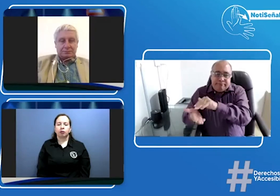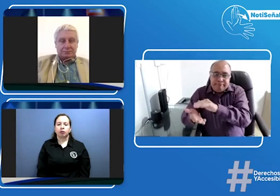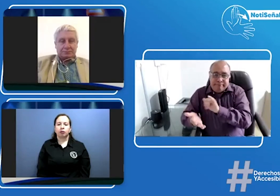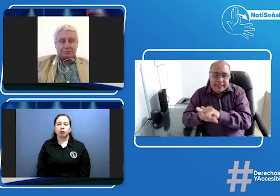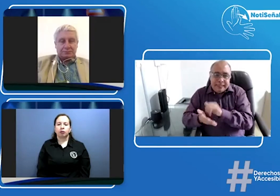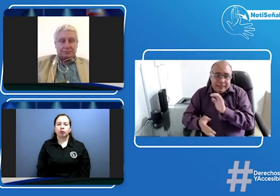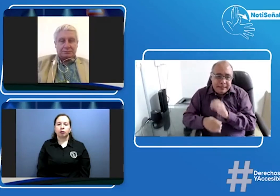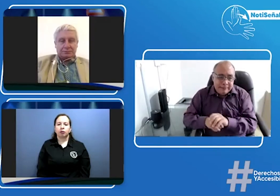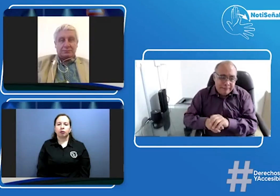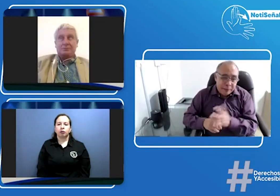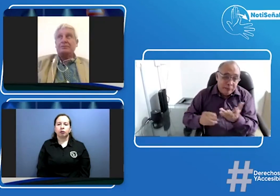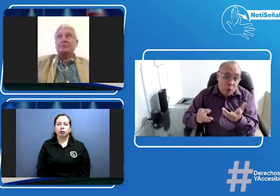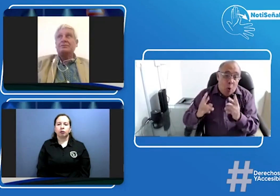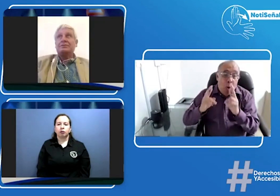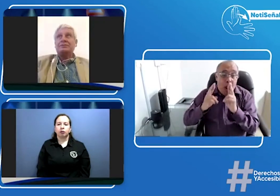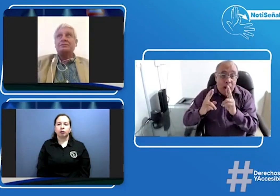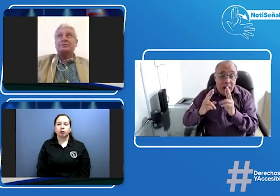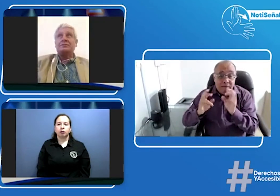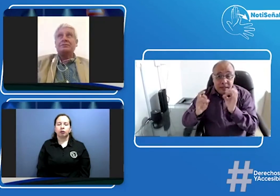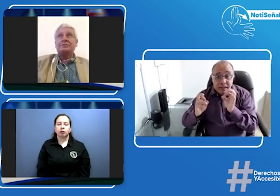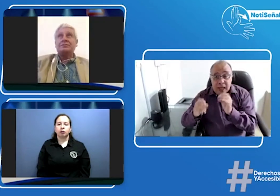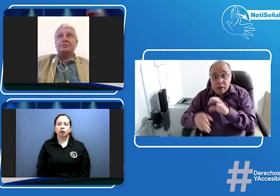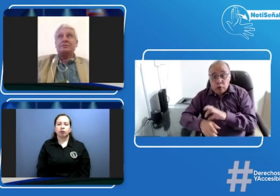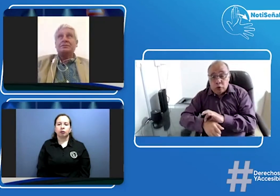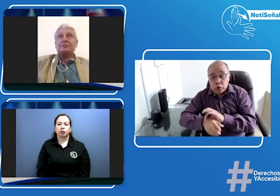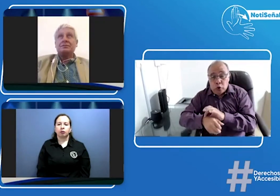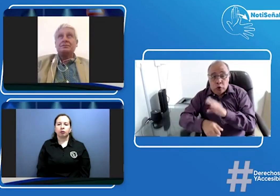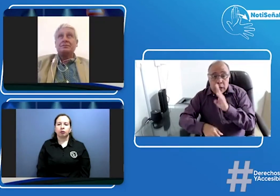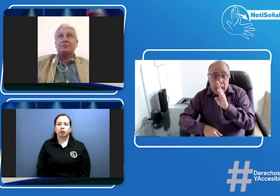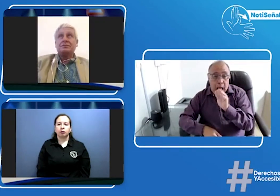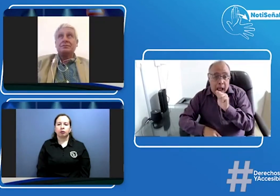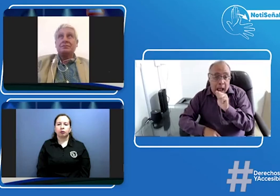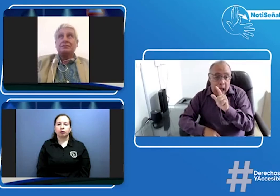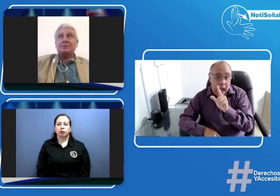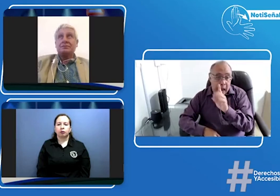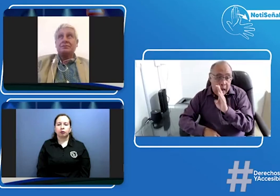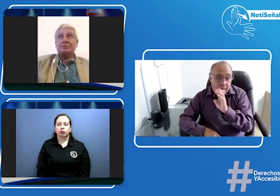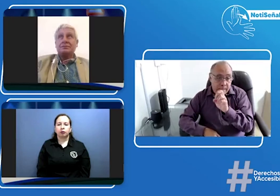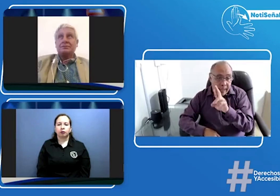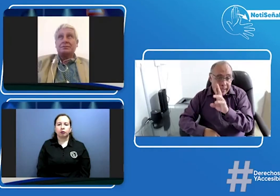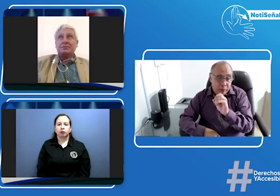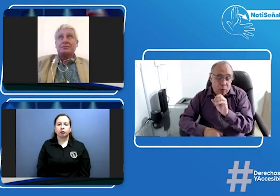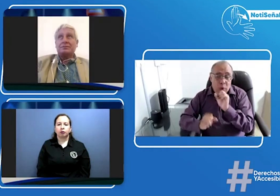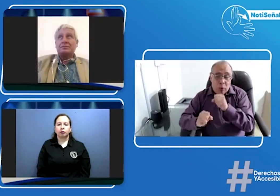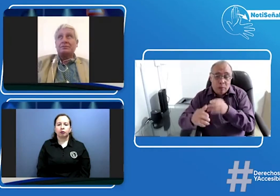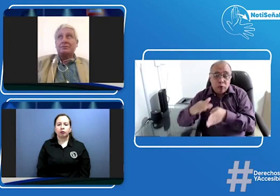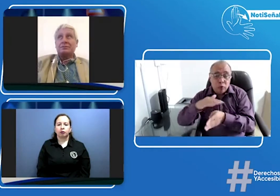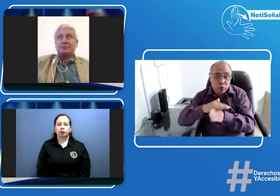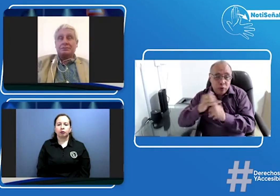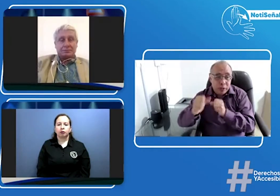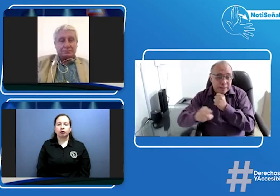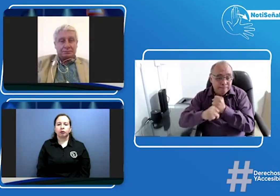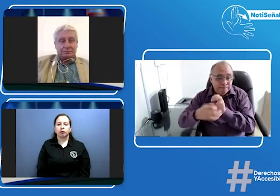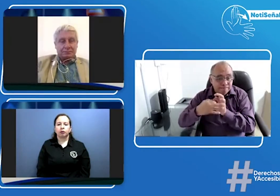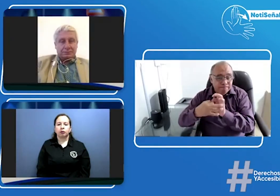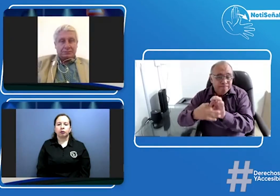atendieron la atendieron qué fue lo que pasó y que se deje todavía testimonio de toda esta situación